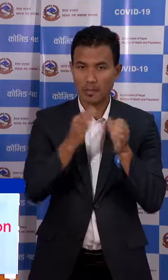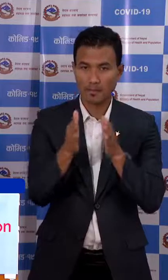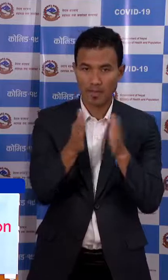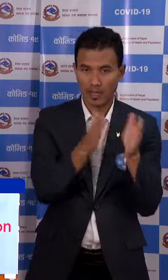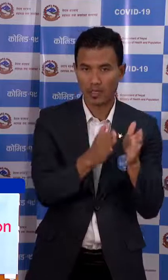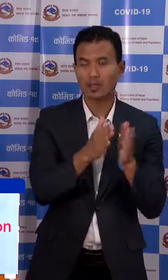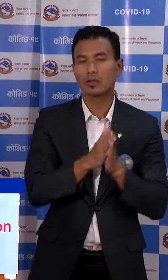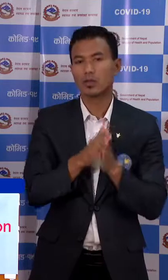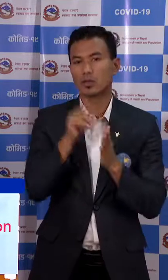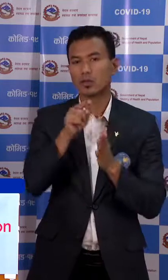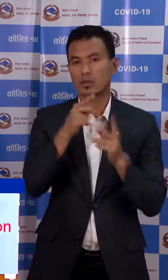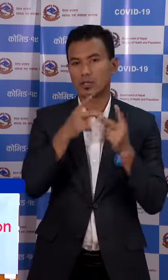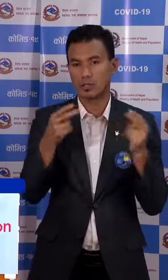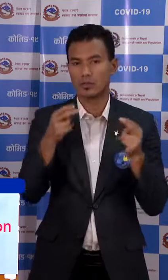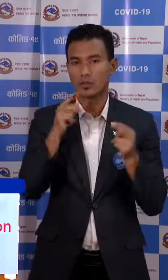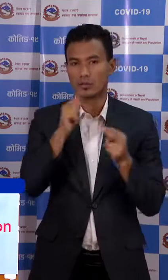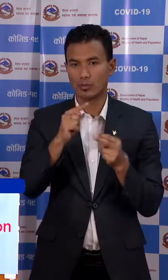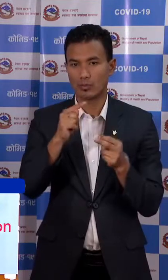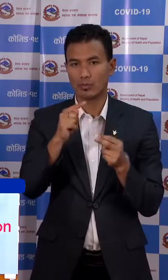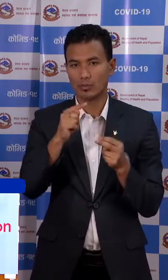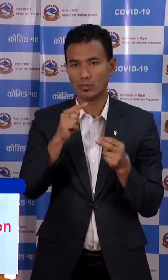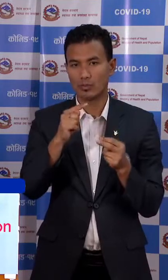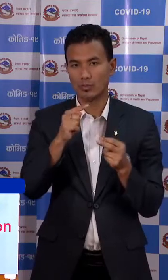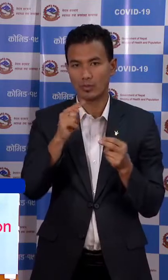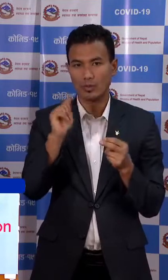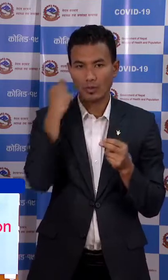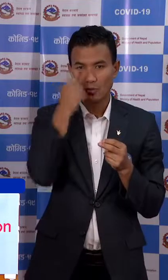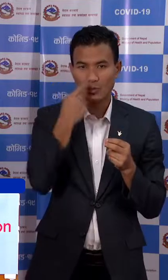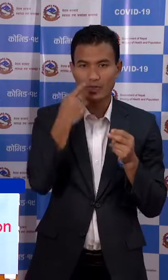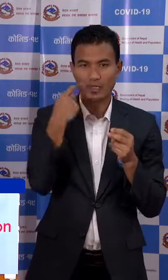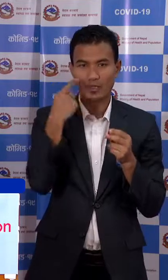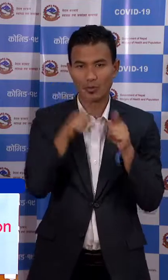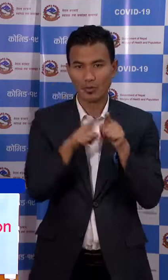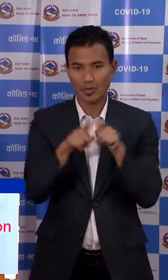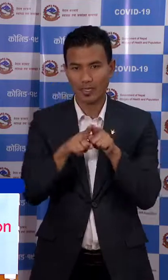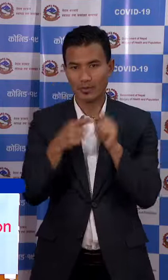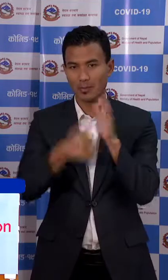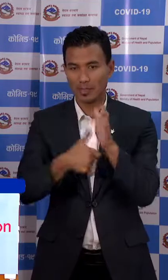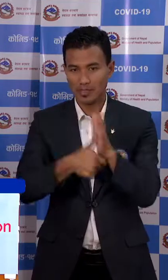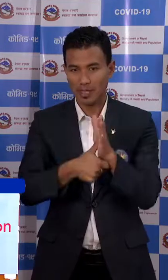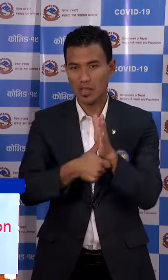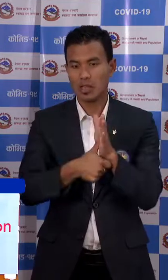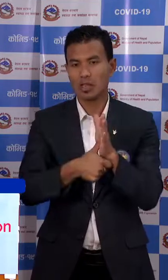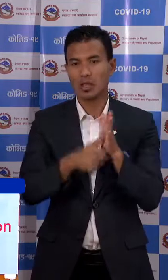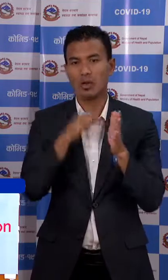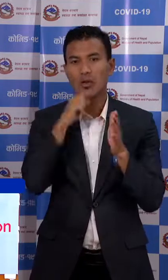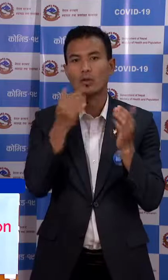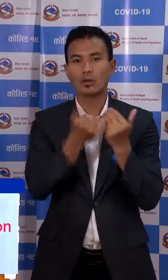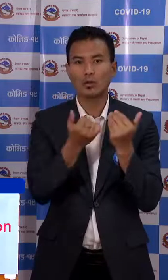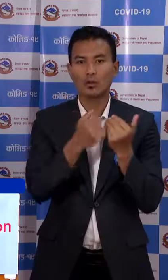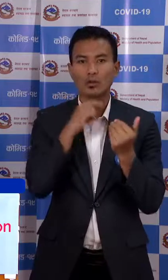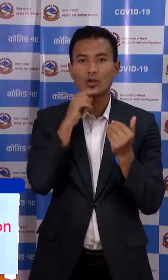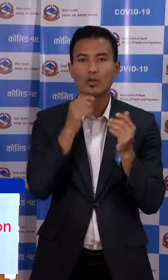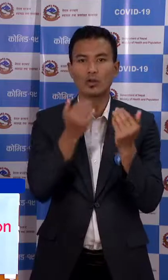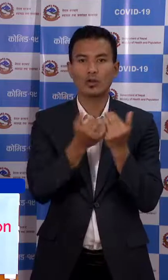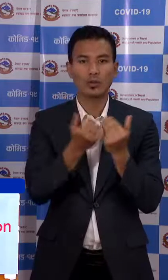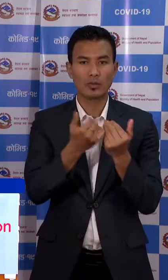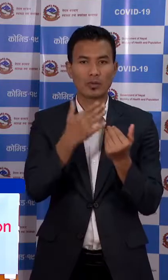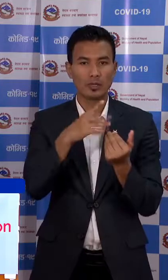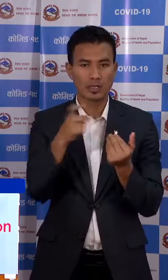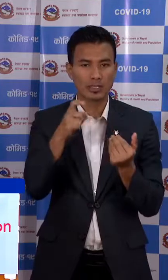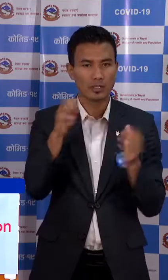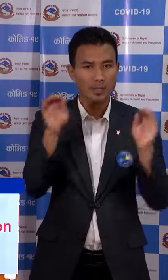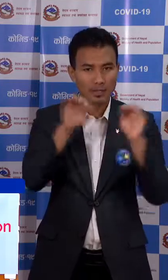बाहेक एस किसीम का कोही कसाईको पनी परिच्छन नगरनू नगराउनू हुना